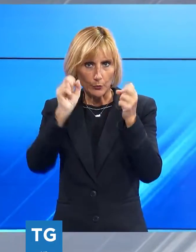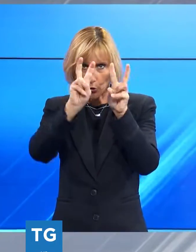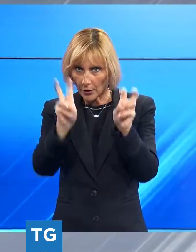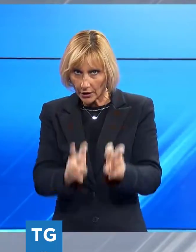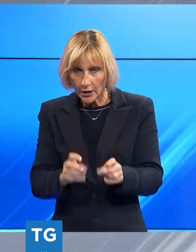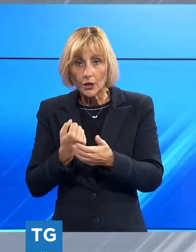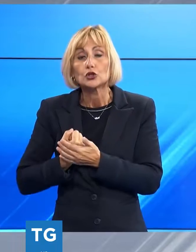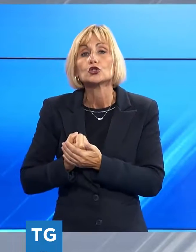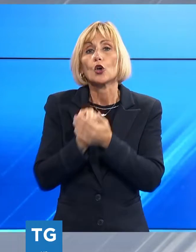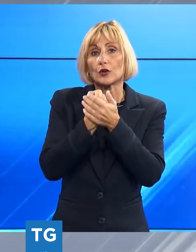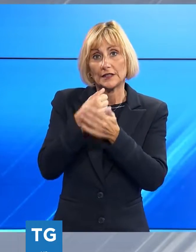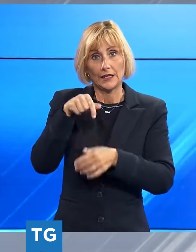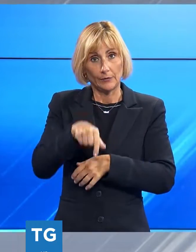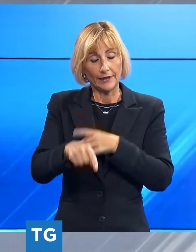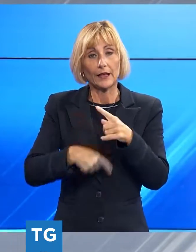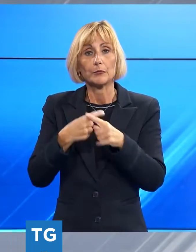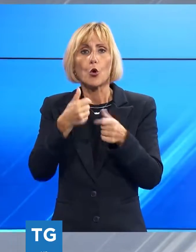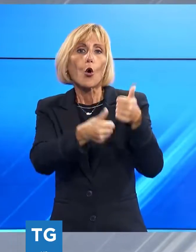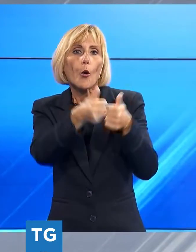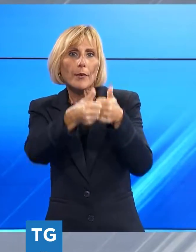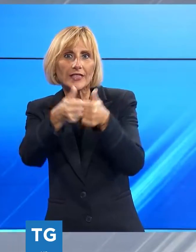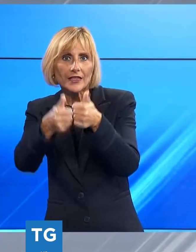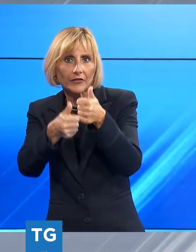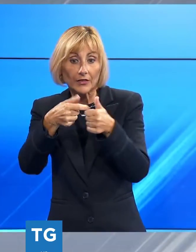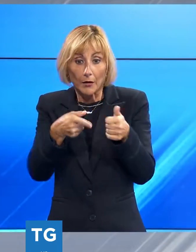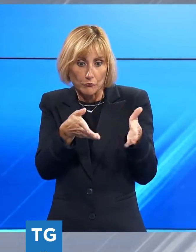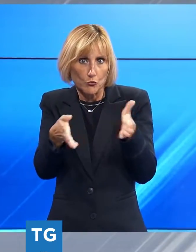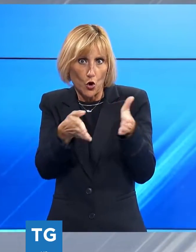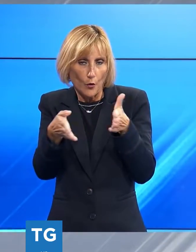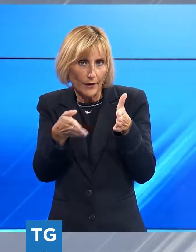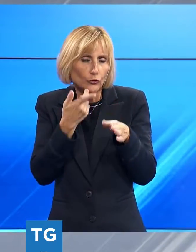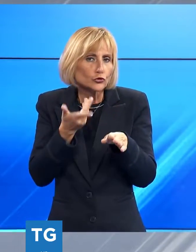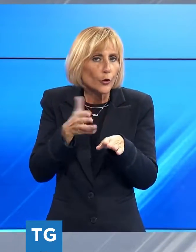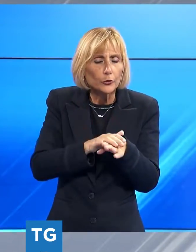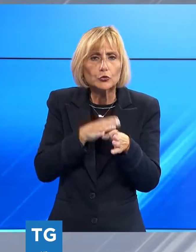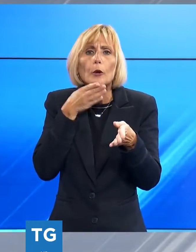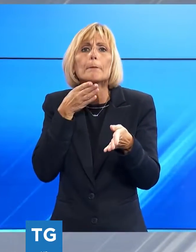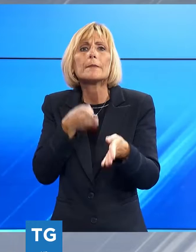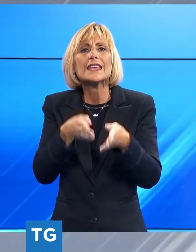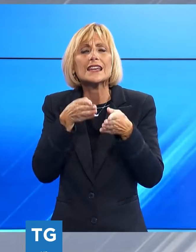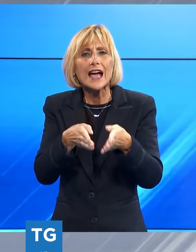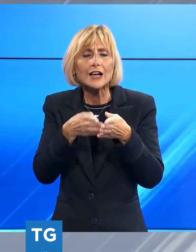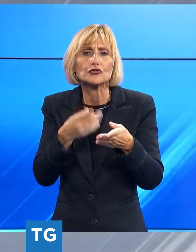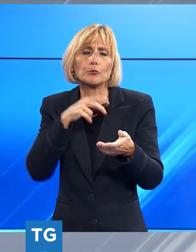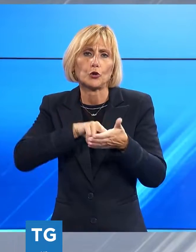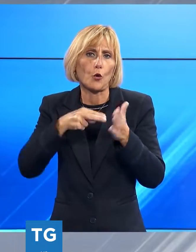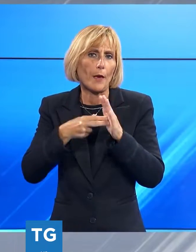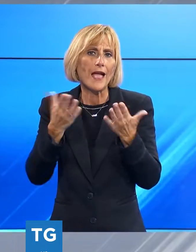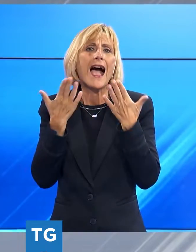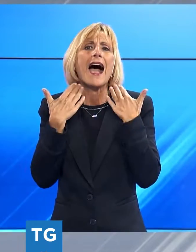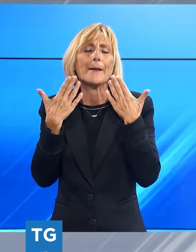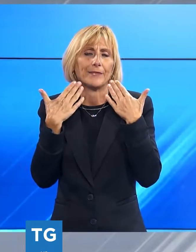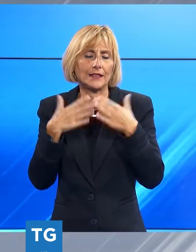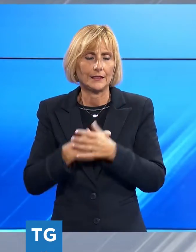sostenibilità e tenuta della competitività, in un momento in cui si fa sempre più forte la minaccia di dumping ambientale. Le sfide sono